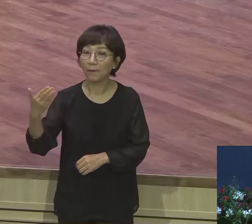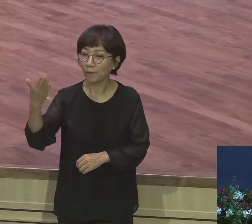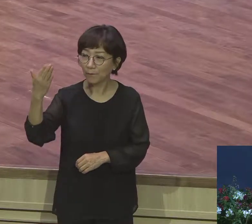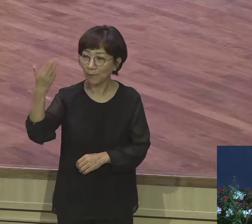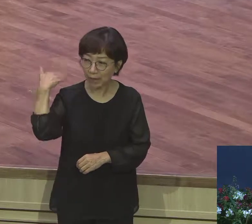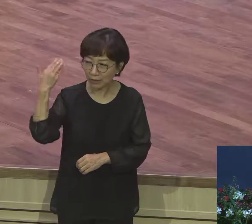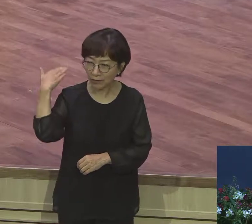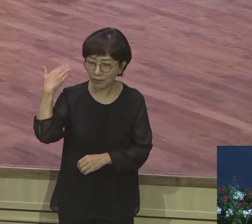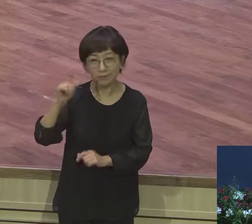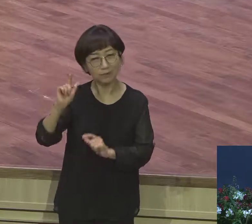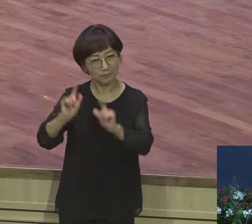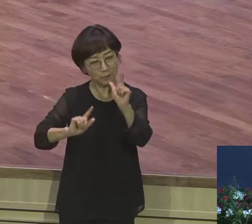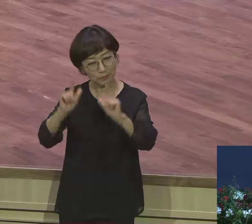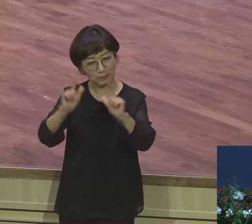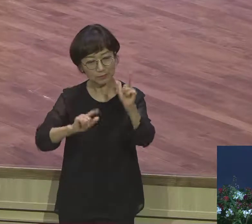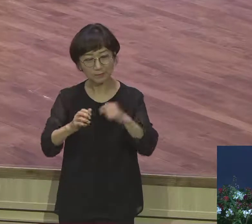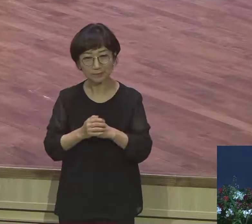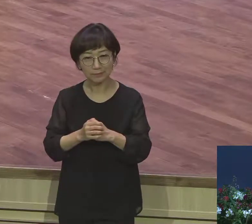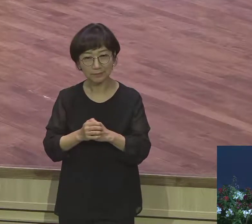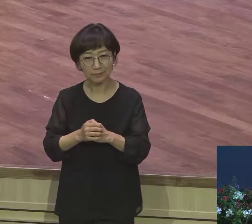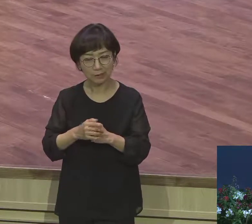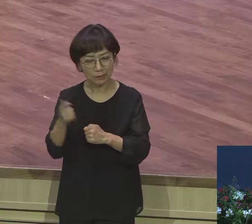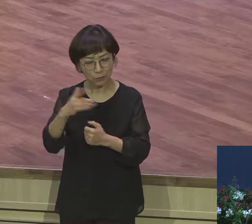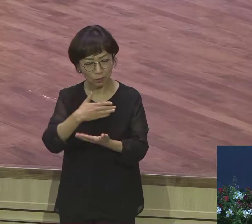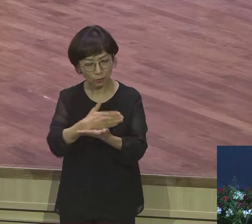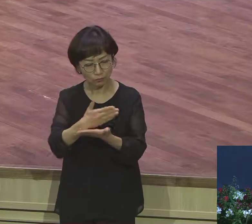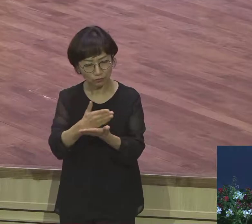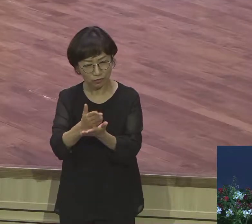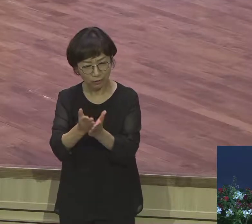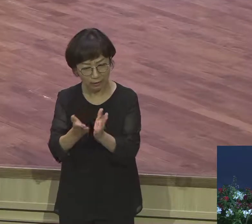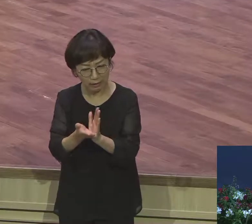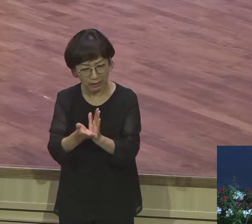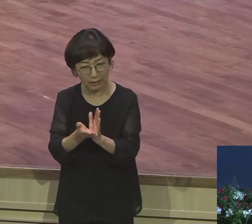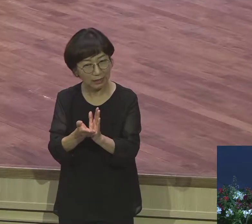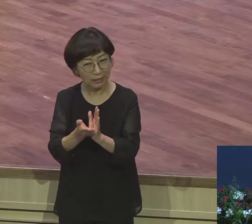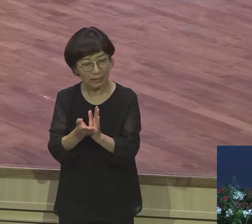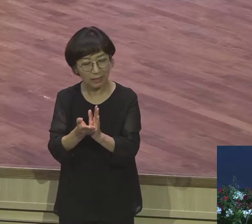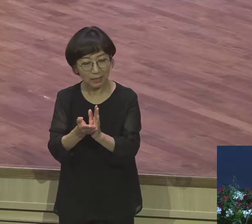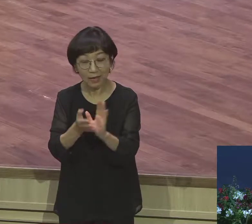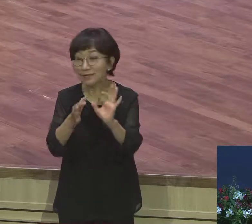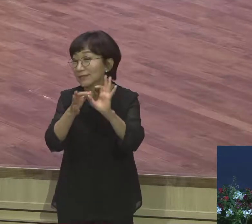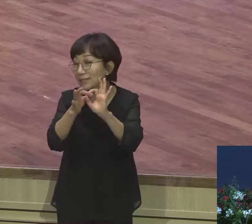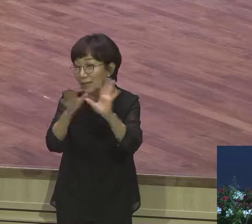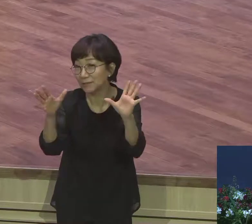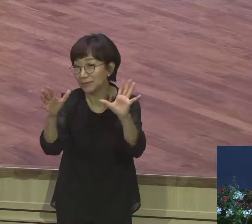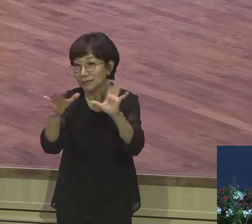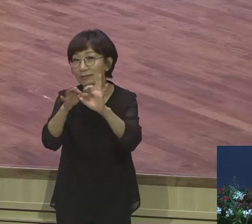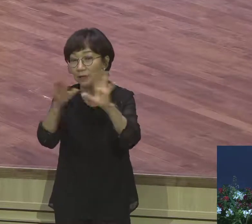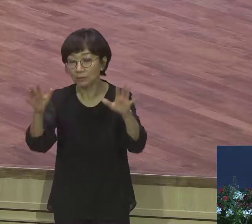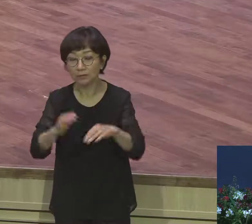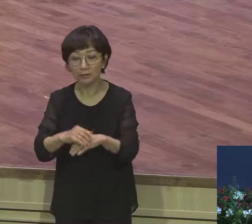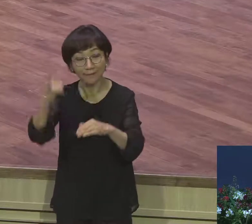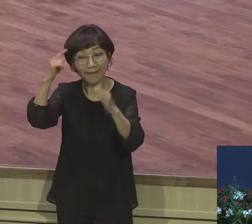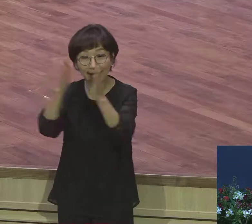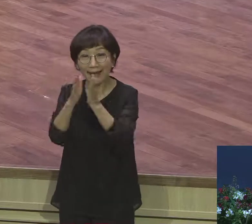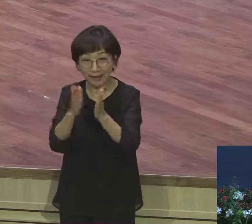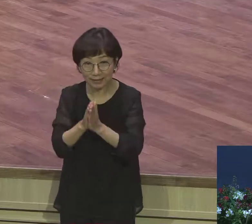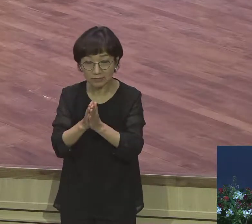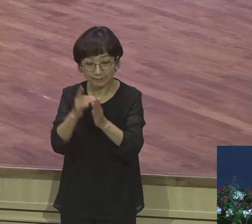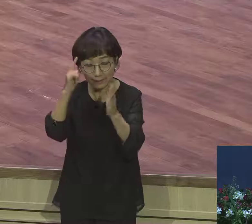패턴 이걸 제약을 받지 않고 독립적으로 움직이는 이론입니다 독립적으로 움직이는